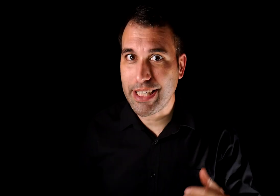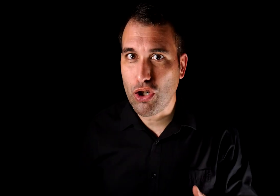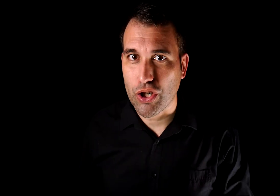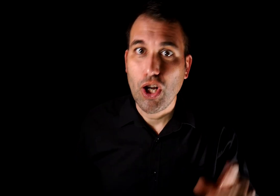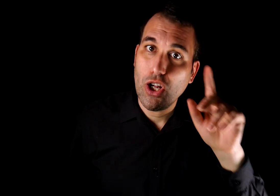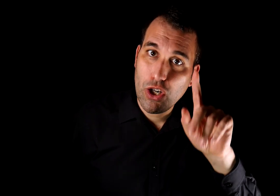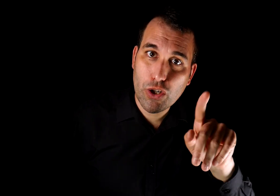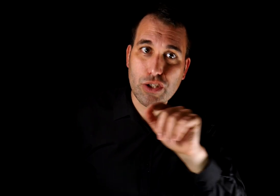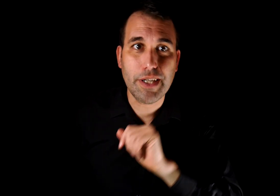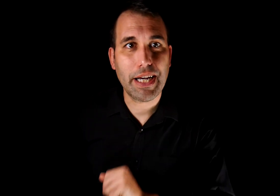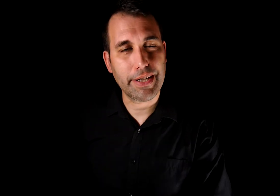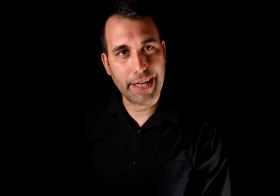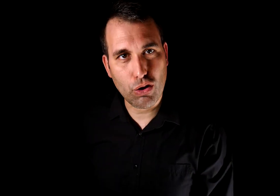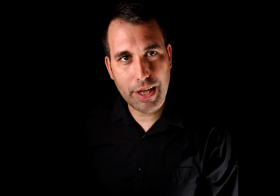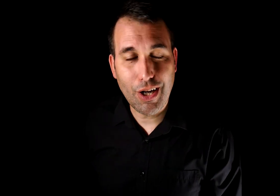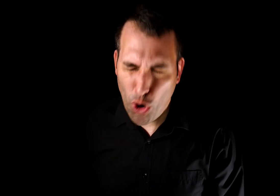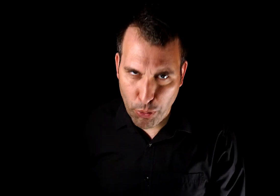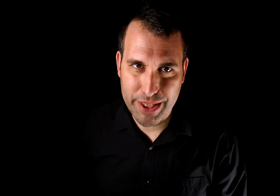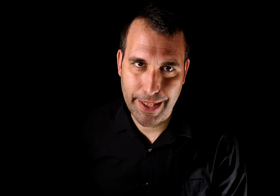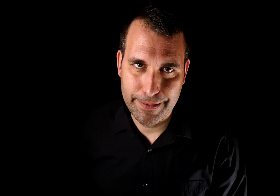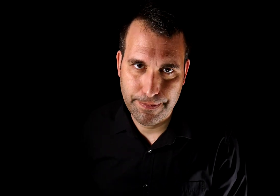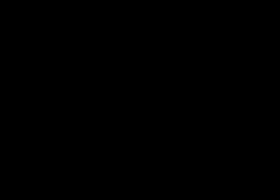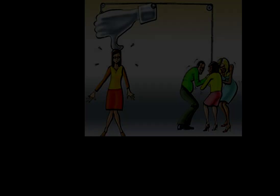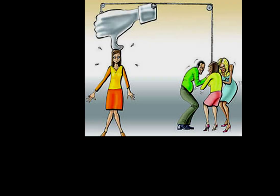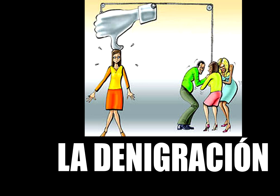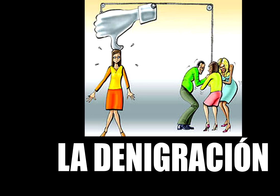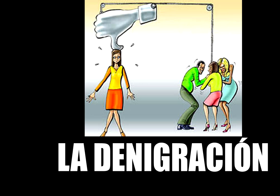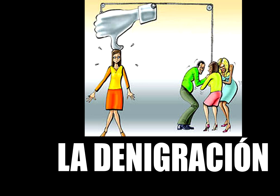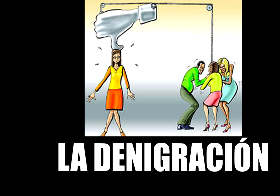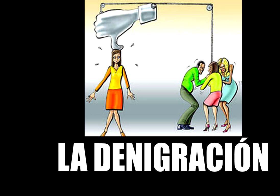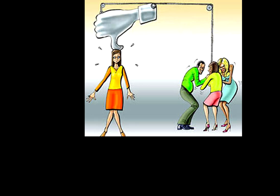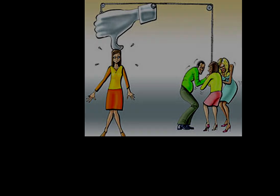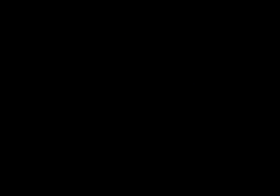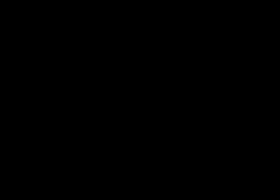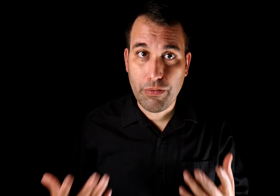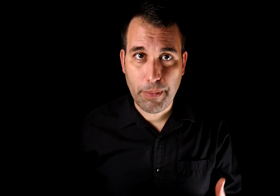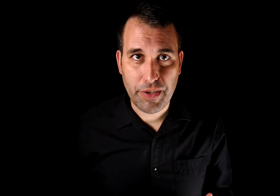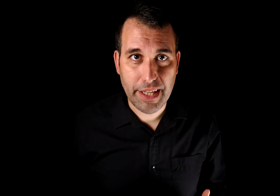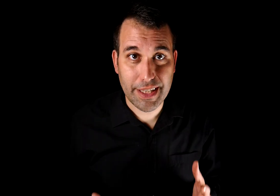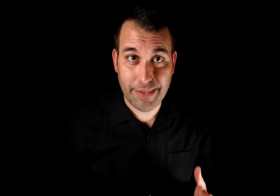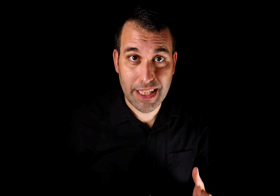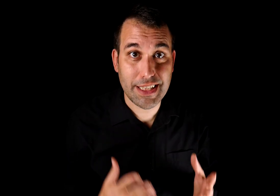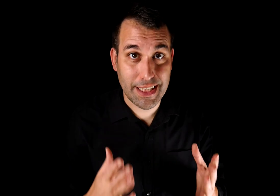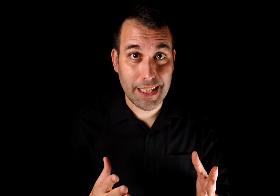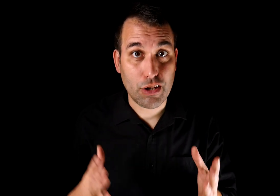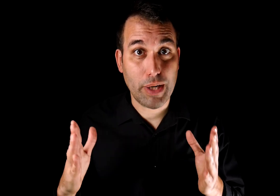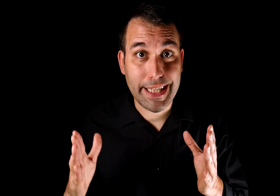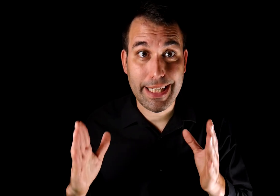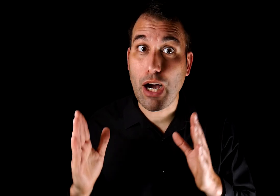agresor, lo que nos lleva a la bandera roja opuesta. La denigración. Una forma eficaz de saber si se trata de una crítica